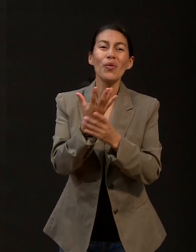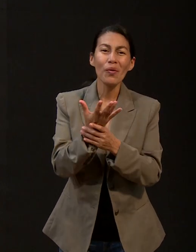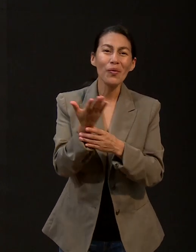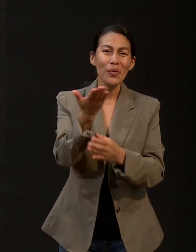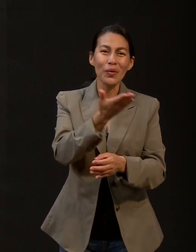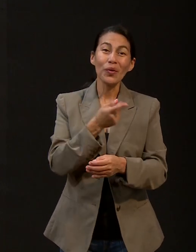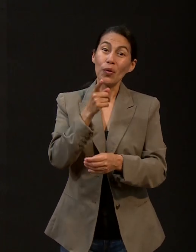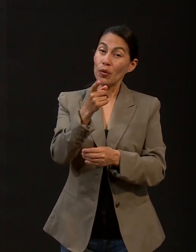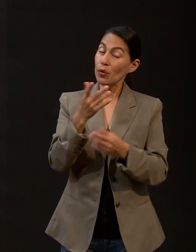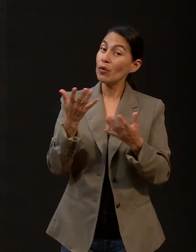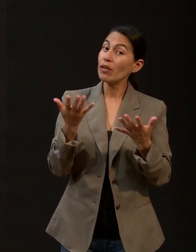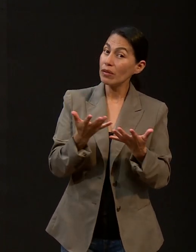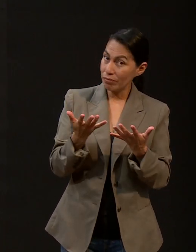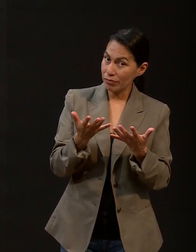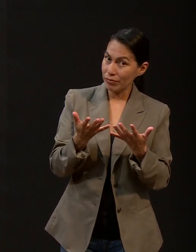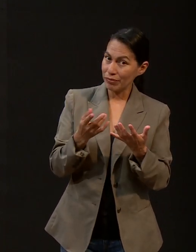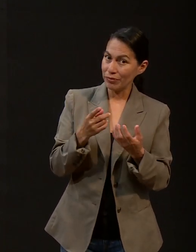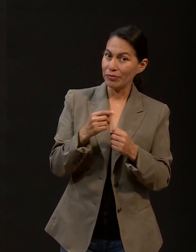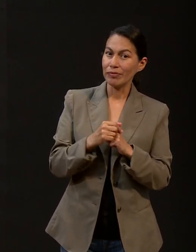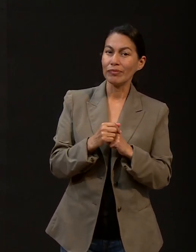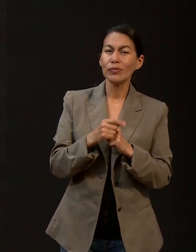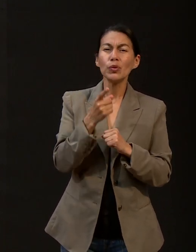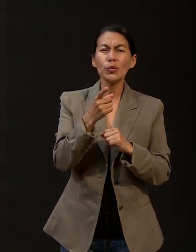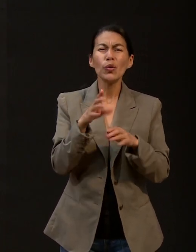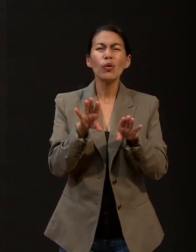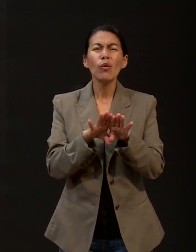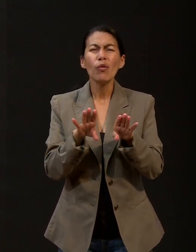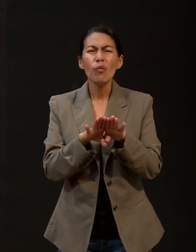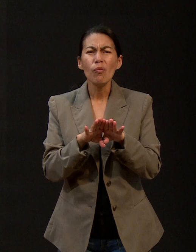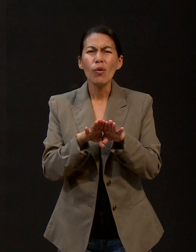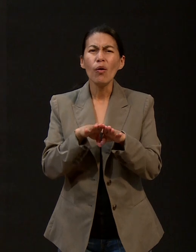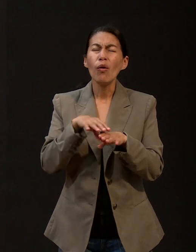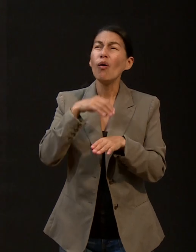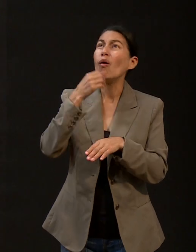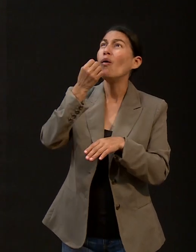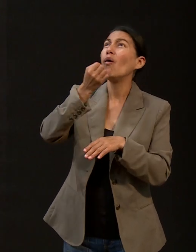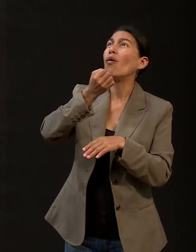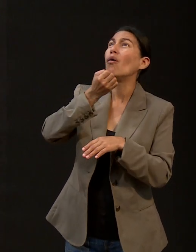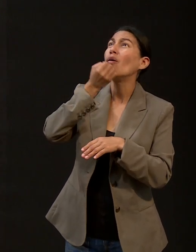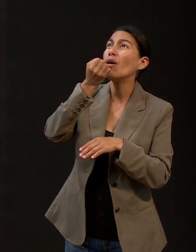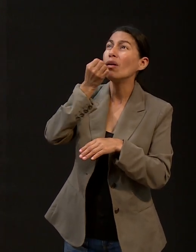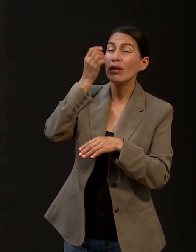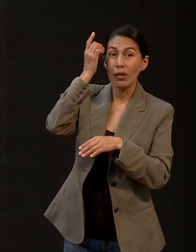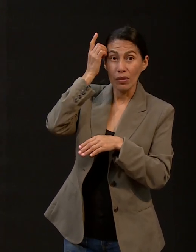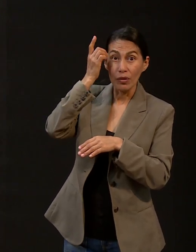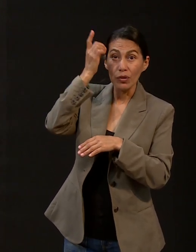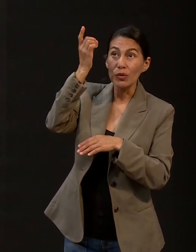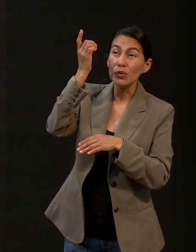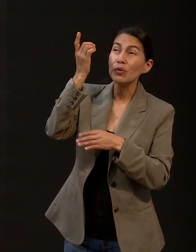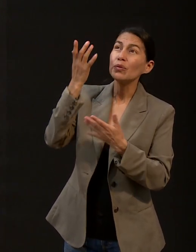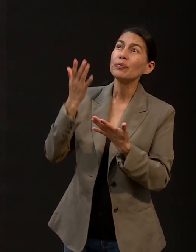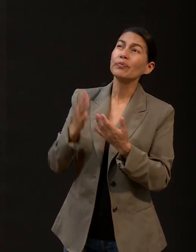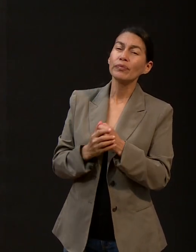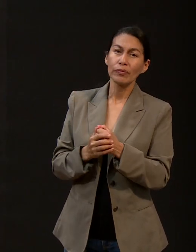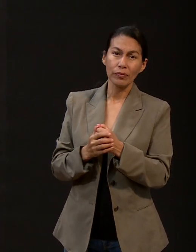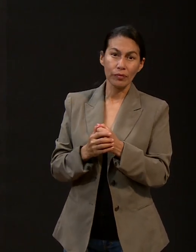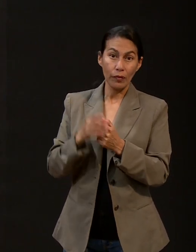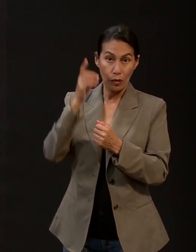pero va a depender de tu actitud, con lo cual buscas a Dios mientras puedas ser hallado.